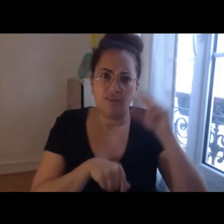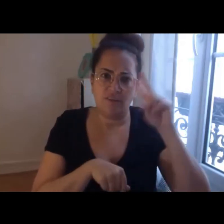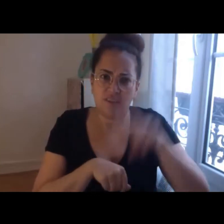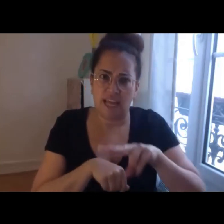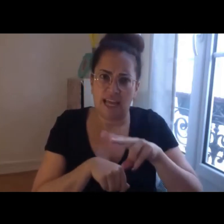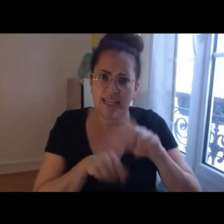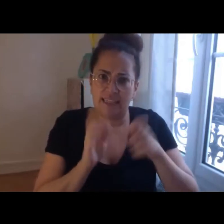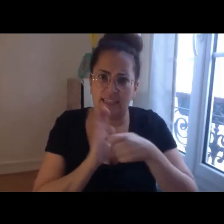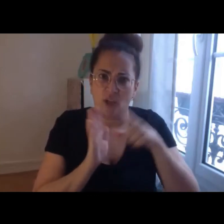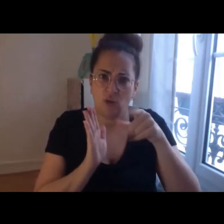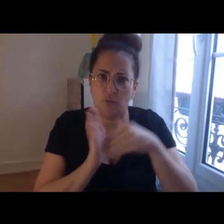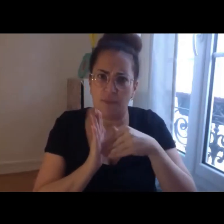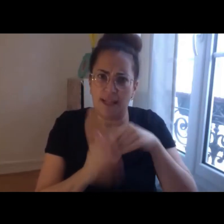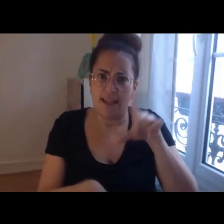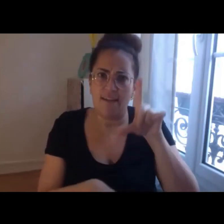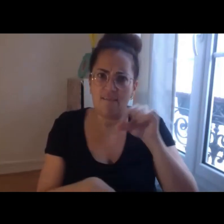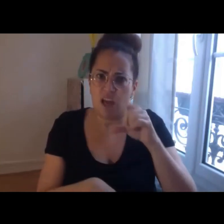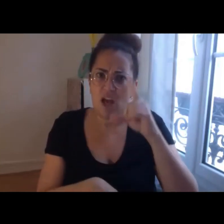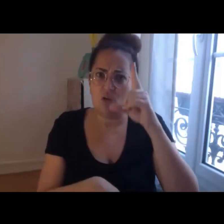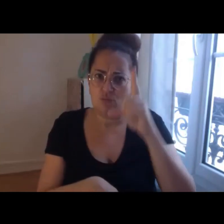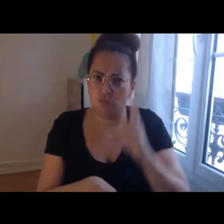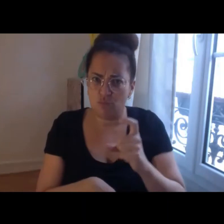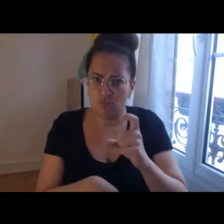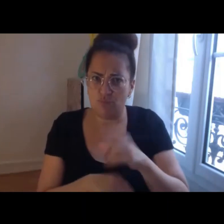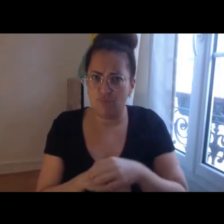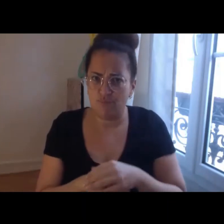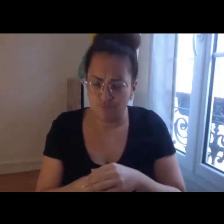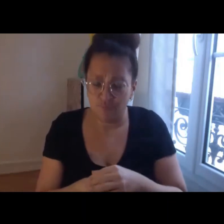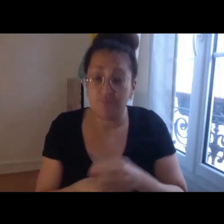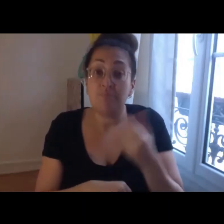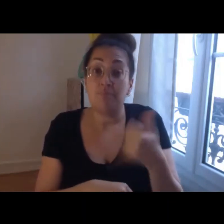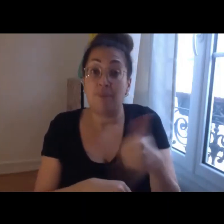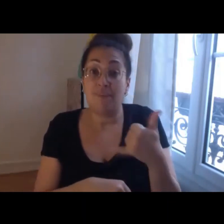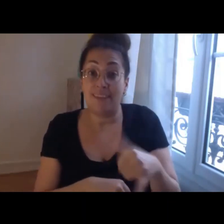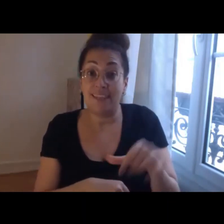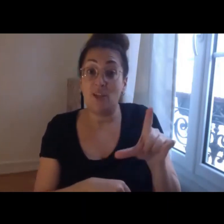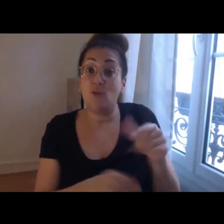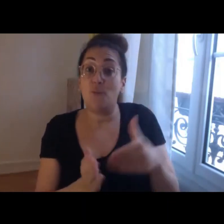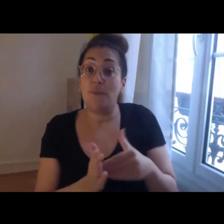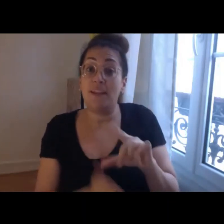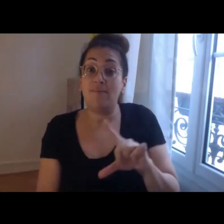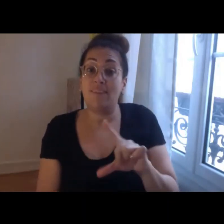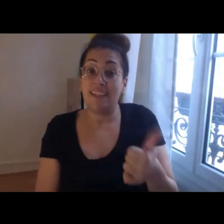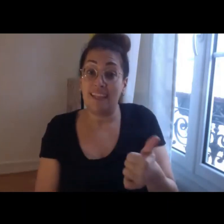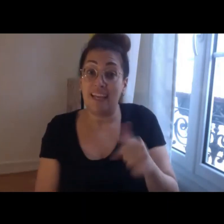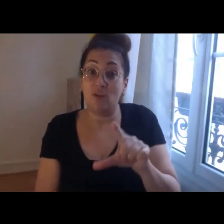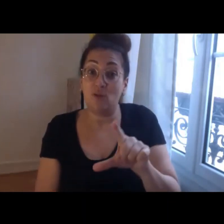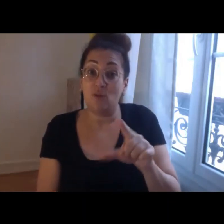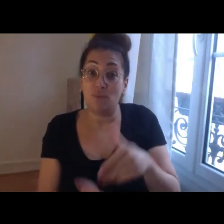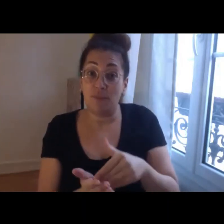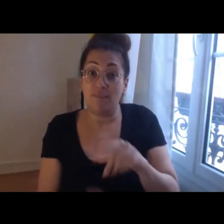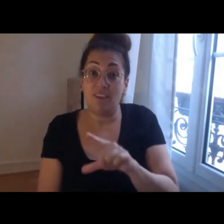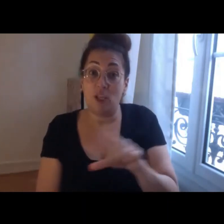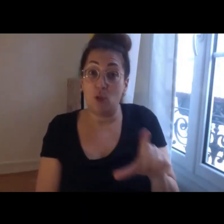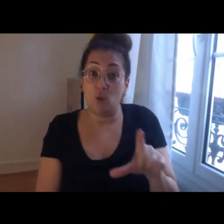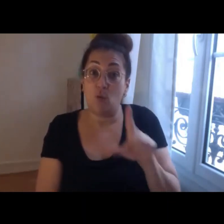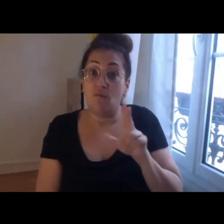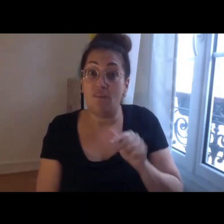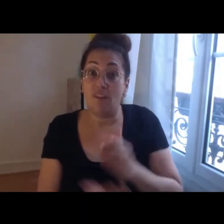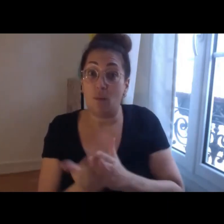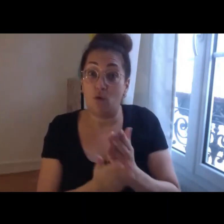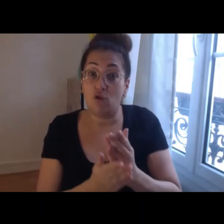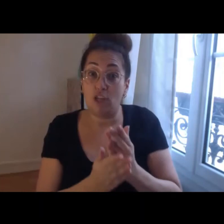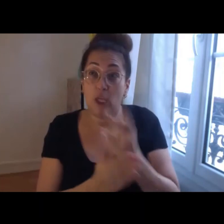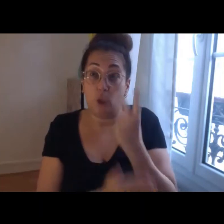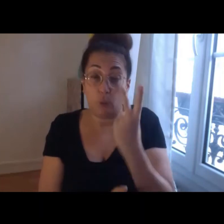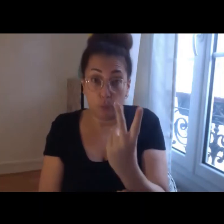il y a deux autres appels à projets qui vont suivre en 2021 et 2022 ces appels à projets ils vont être lancés